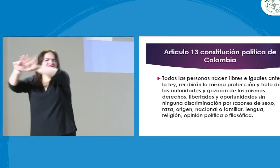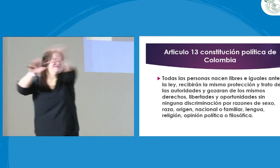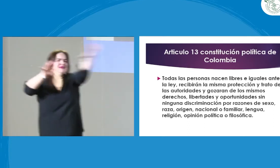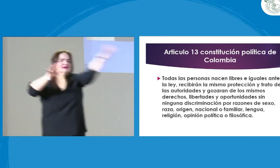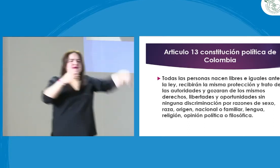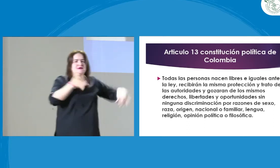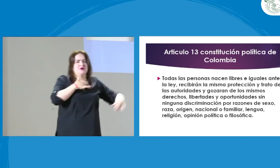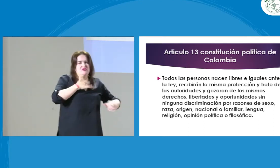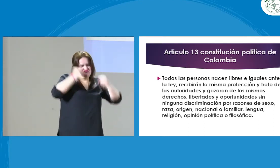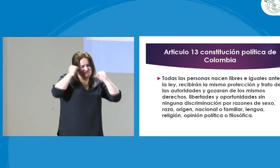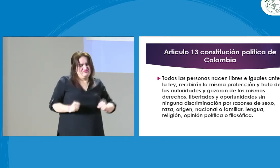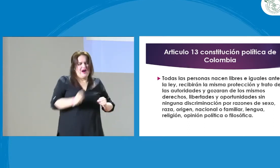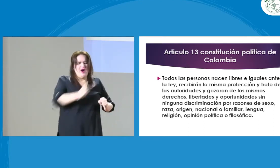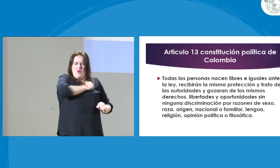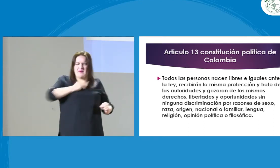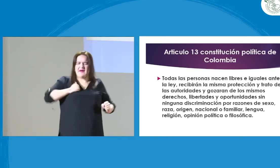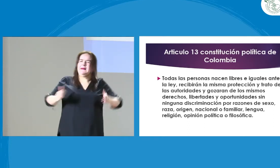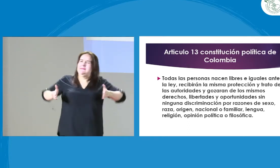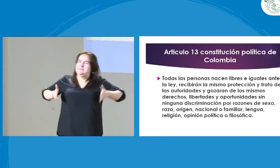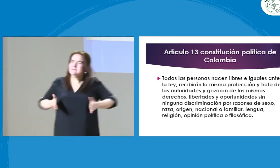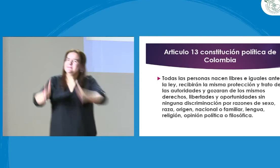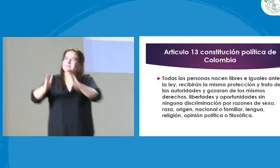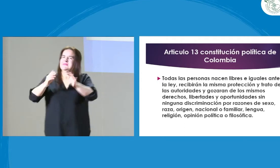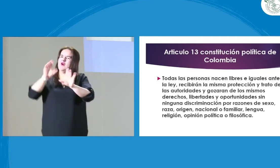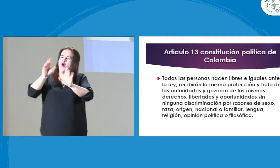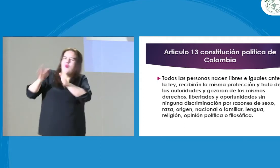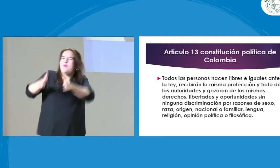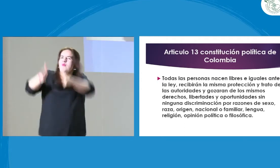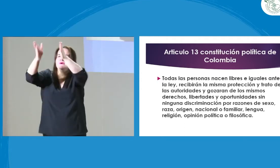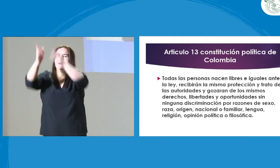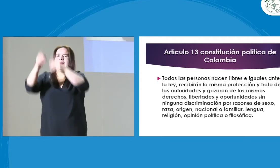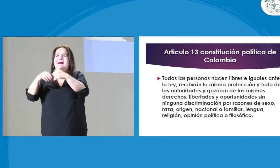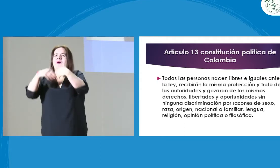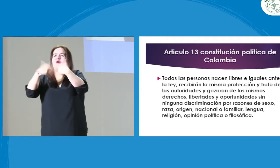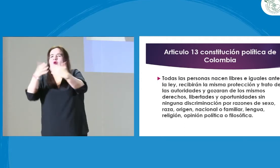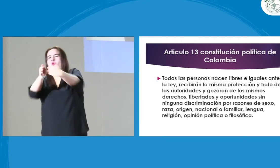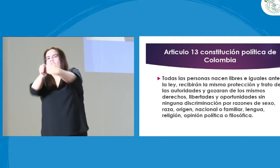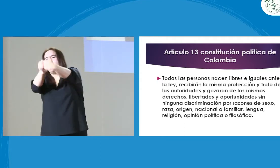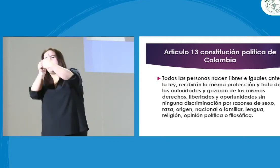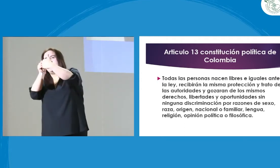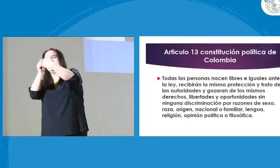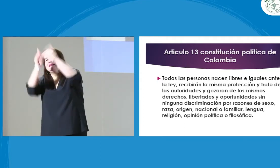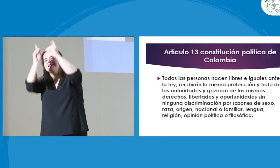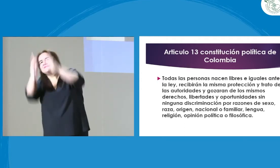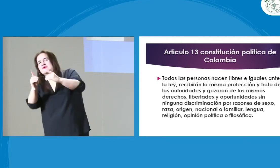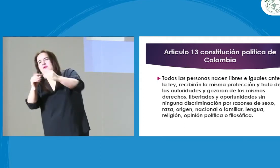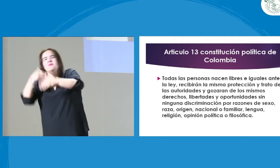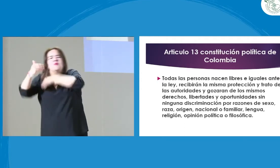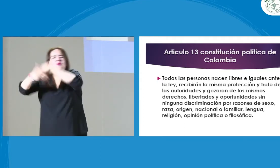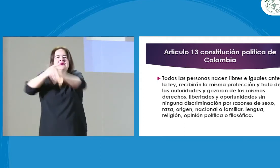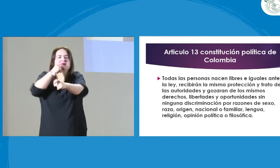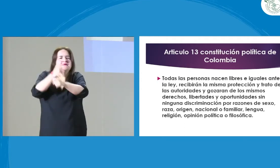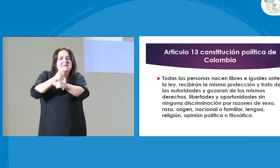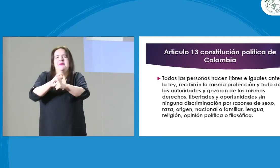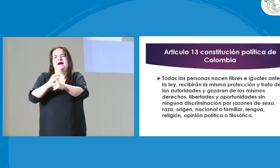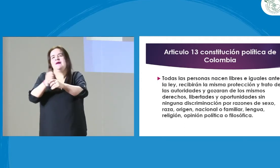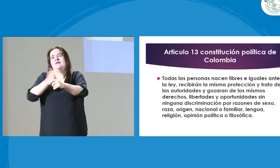educativos, el de justicia, el de salud, diferentes contextos. Entonces yo voy a decir, bueno, voy a tomarme autonomía y me voy a ir por este camino, pero ¿dónde están esas